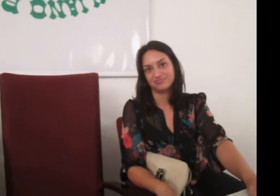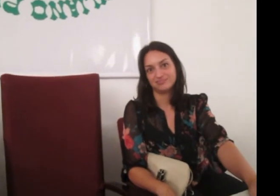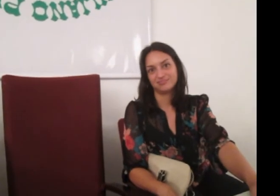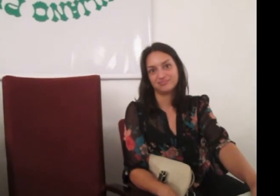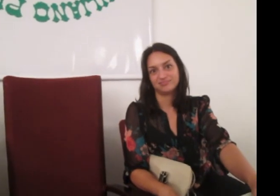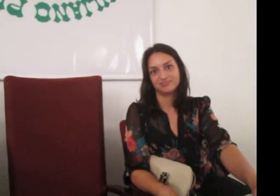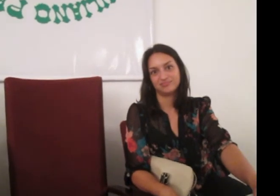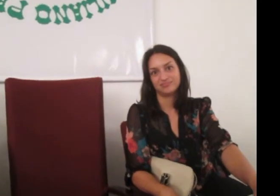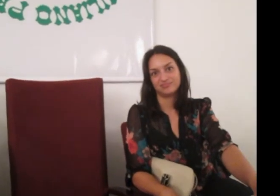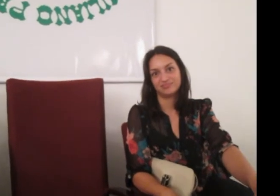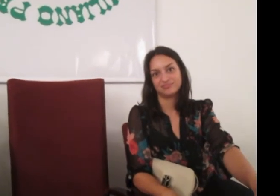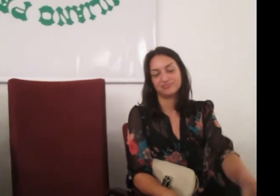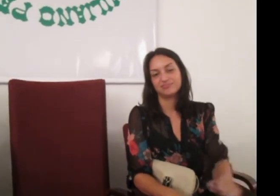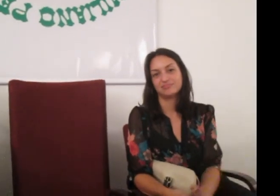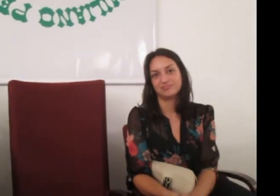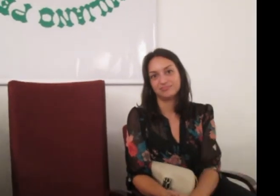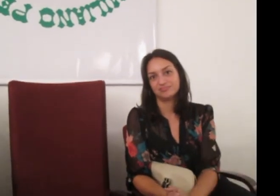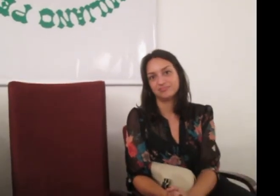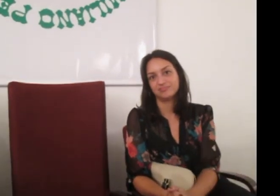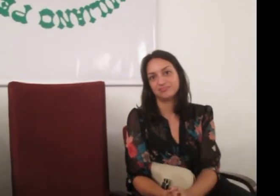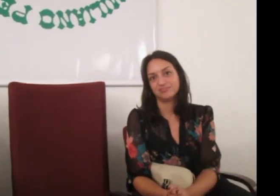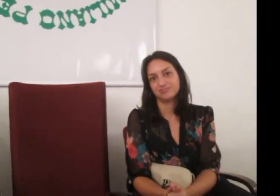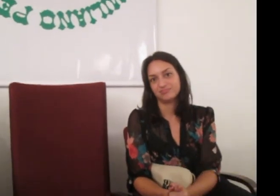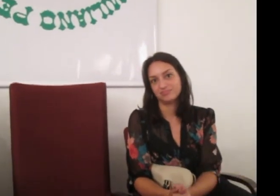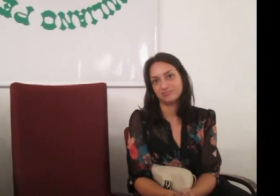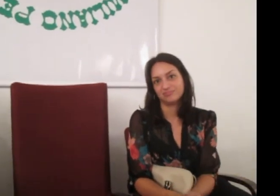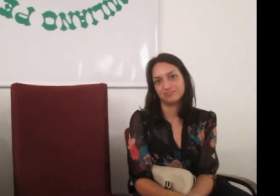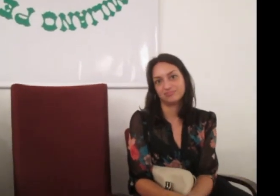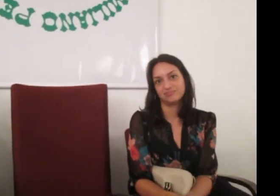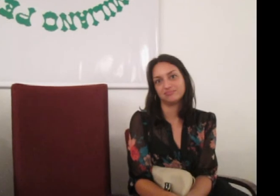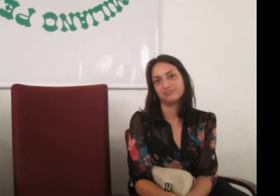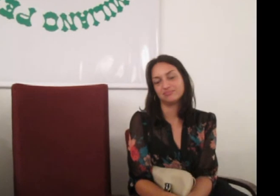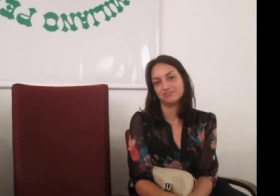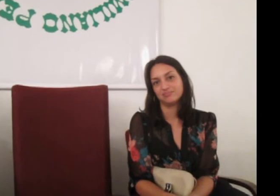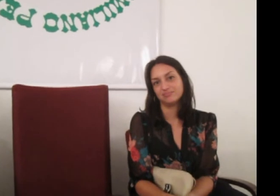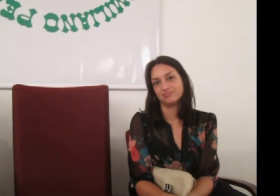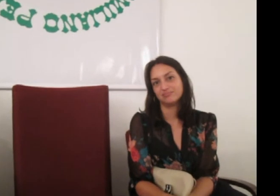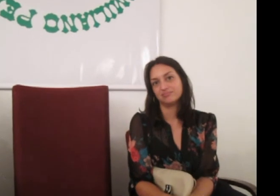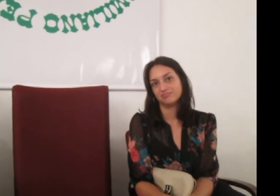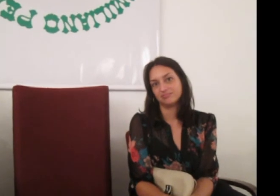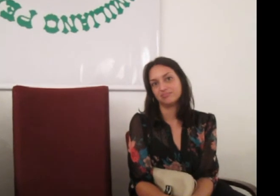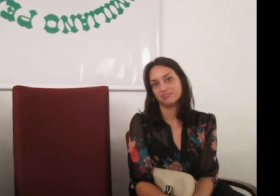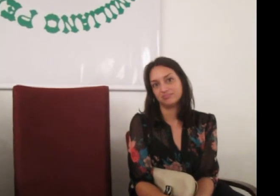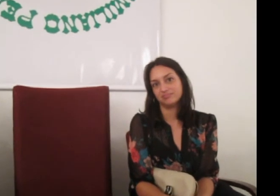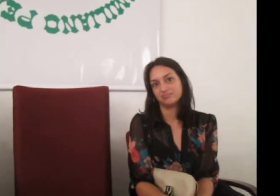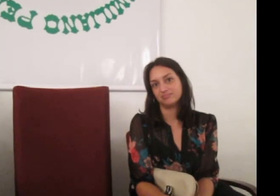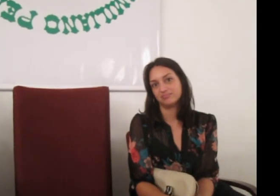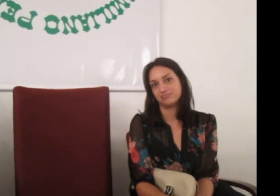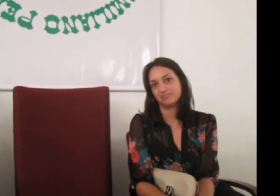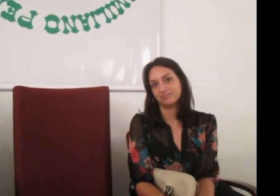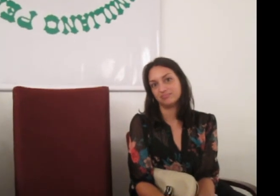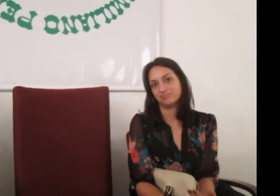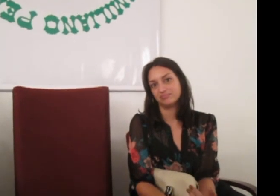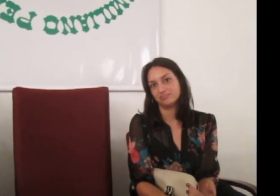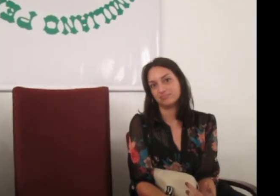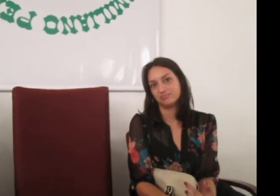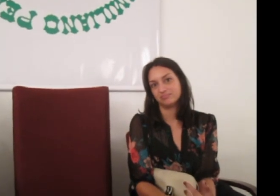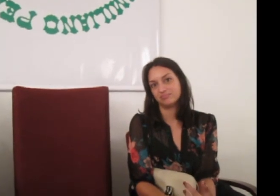coloca uma pessoa que é surda para trabalhar na manutenção de grandes máquinas. Quer dizer, ela pode